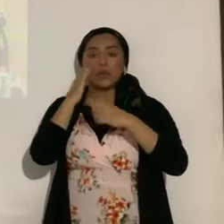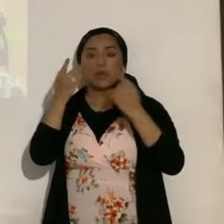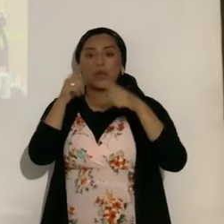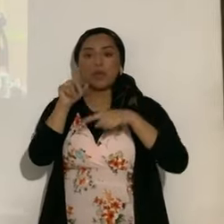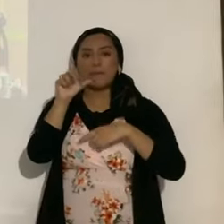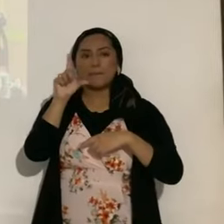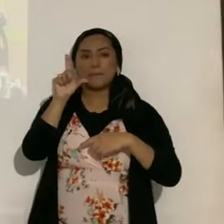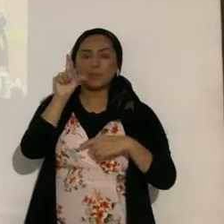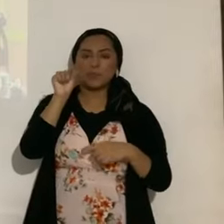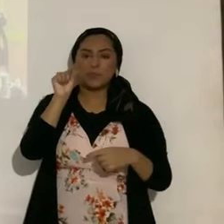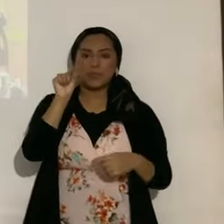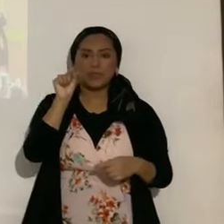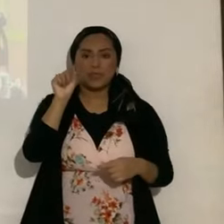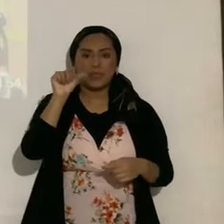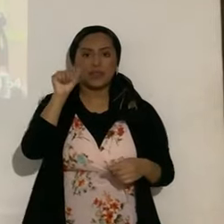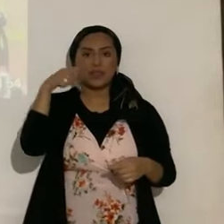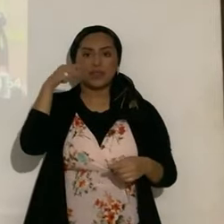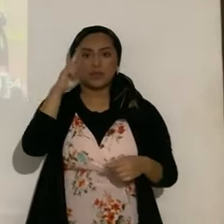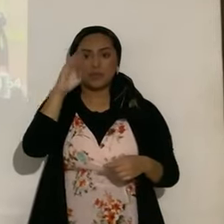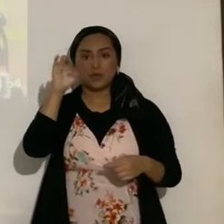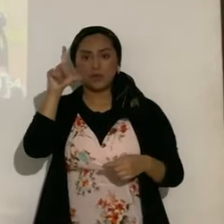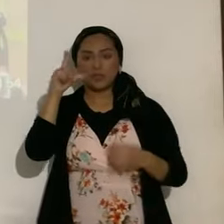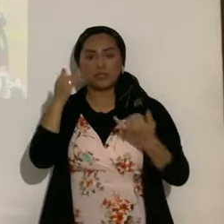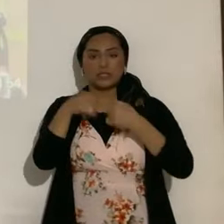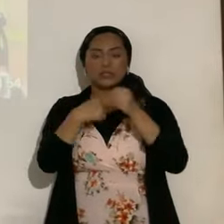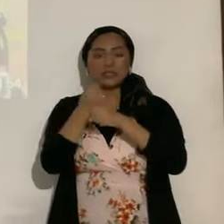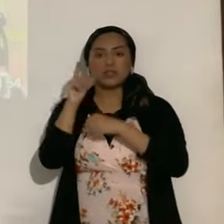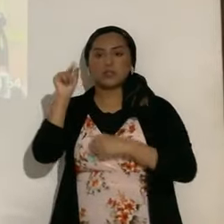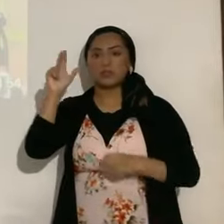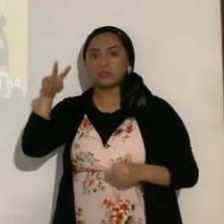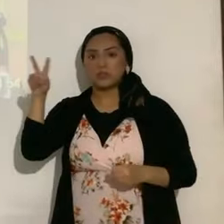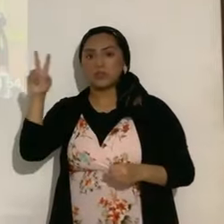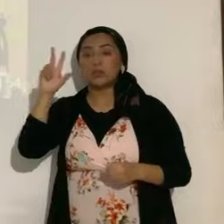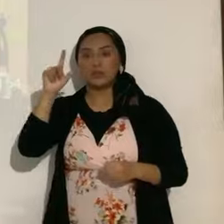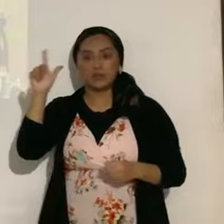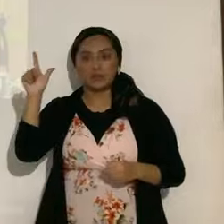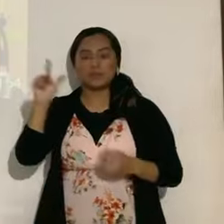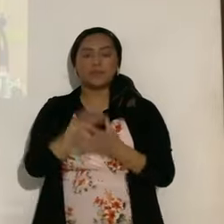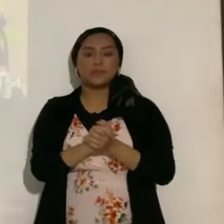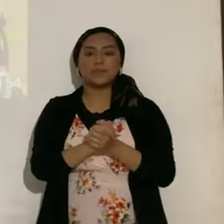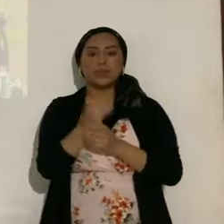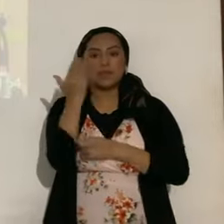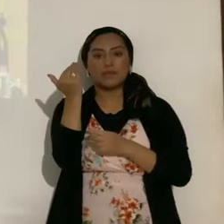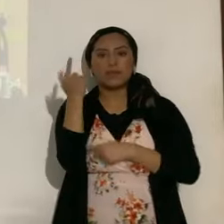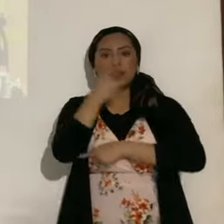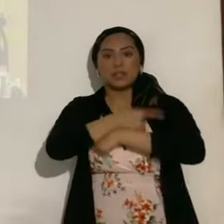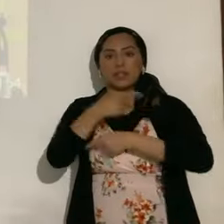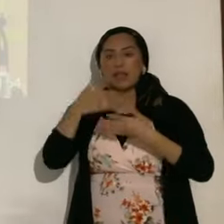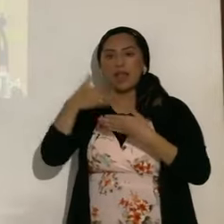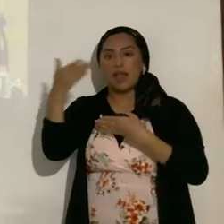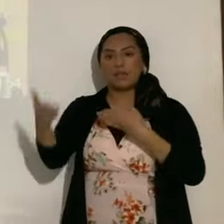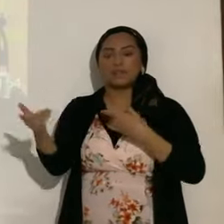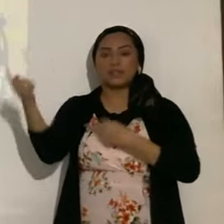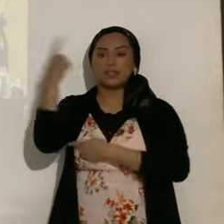20 de abril de este año 2023, fíjense que va a ser 15 días después de la fiesta de Pesaj.